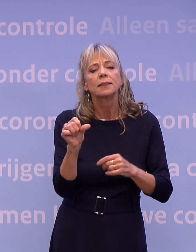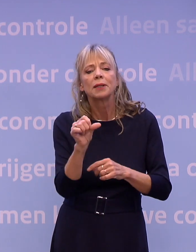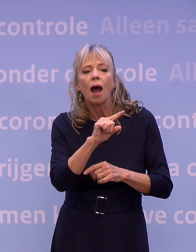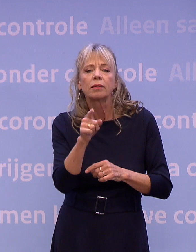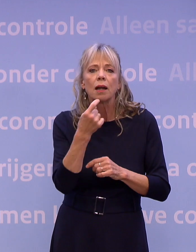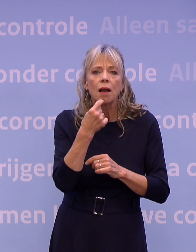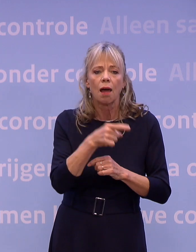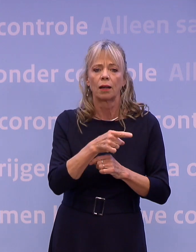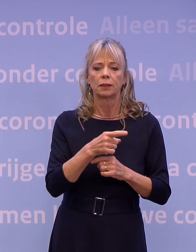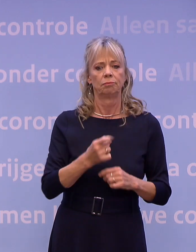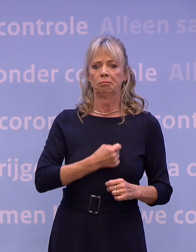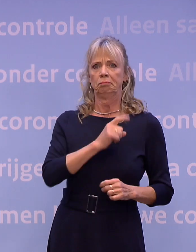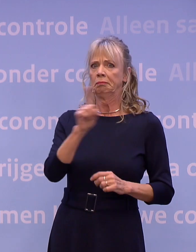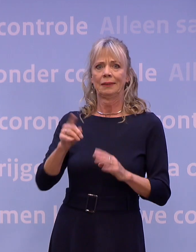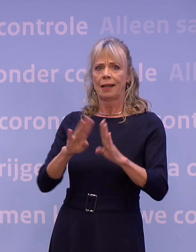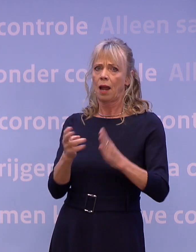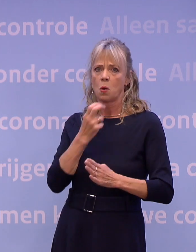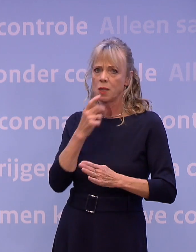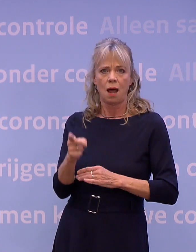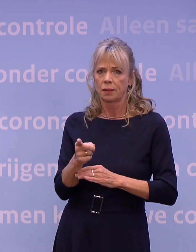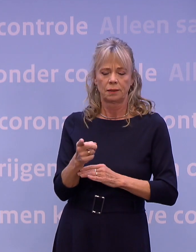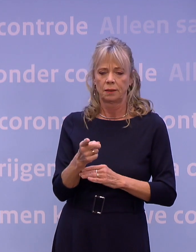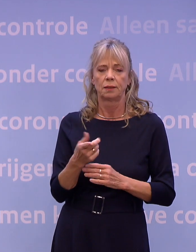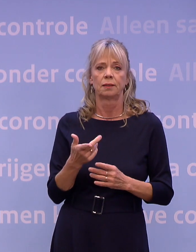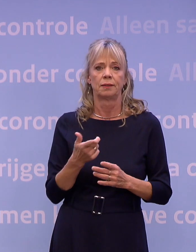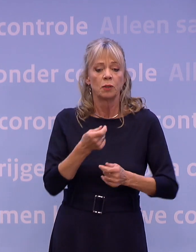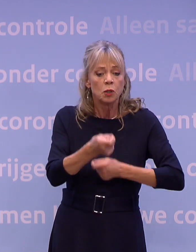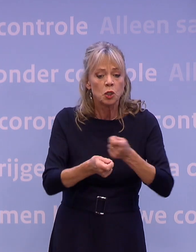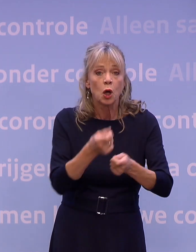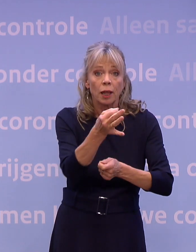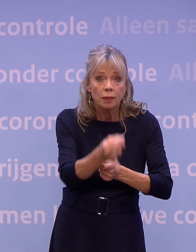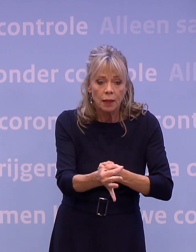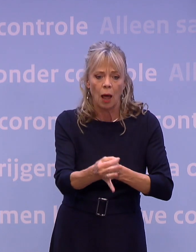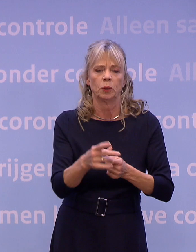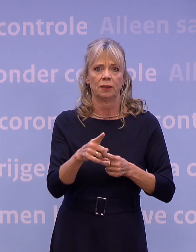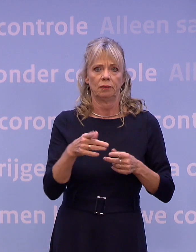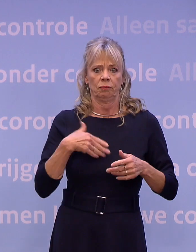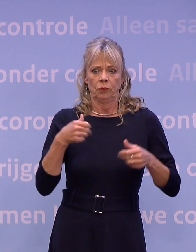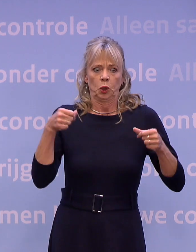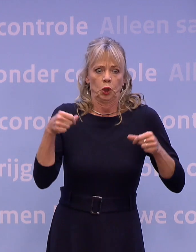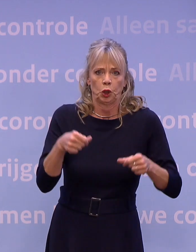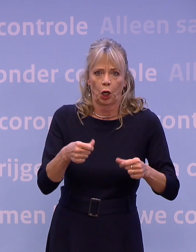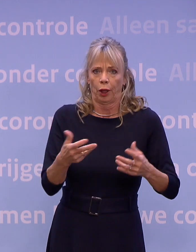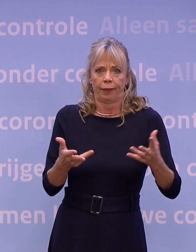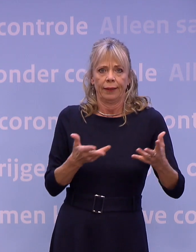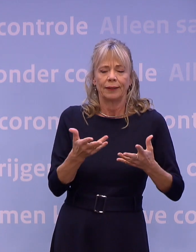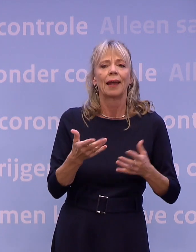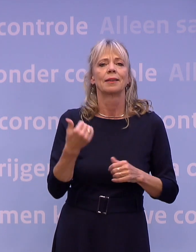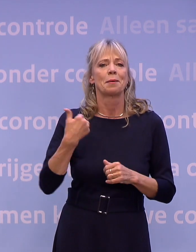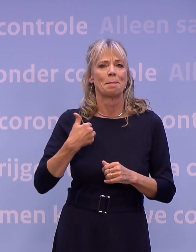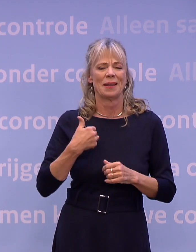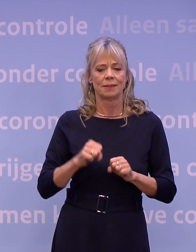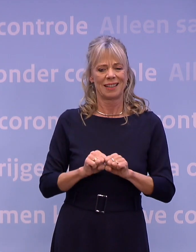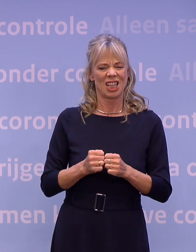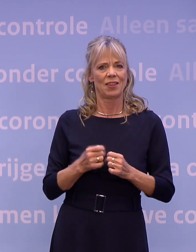de huisarts gingen mijnen. Hoe de zorg thuis onder druk is komen te staan. En hoe mensen met een kwetsbare gezondheid uit